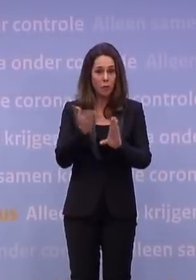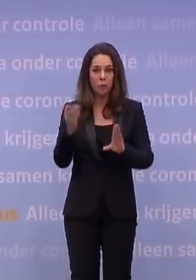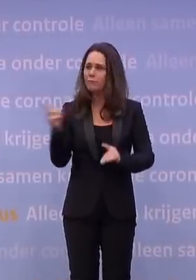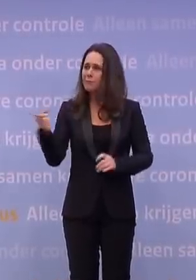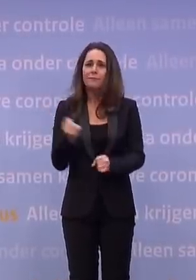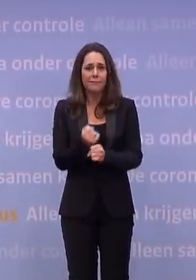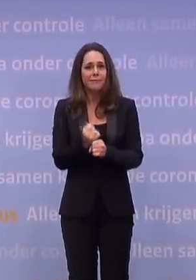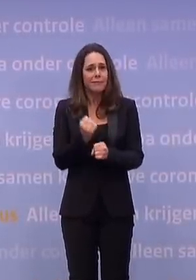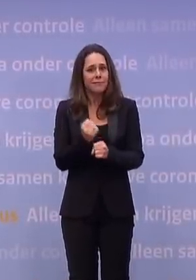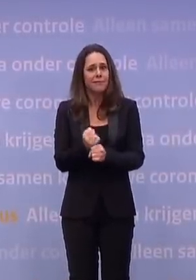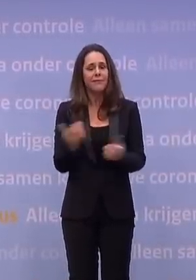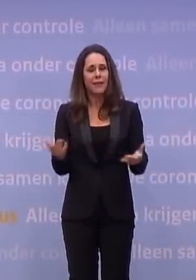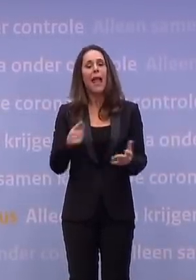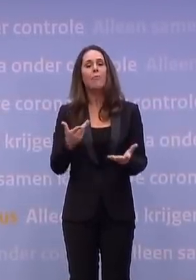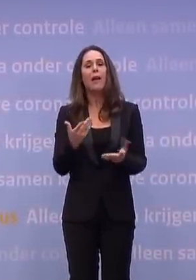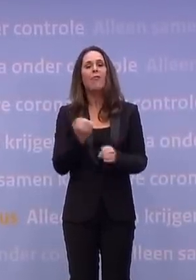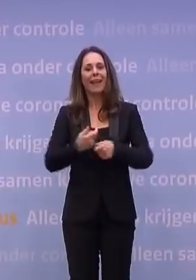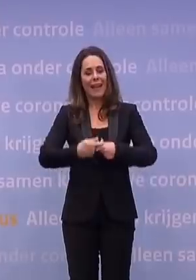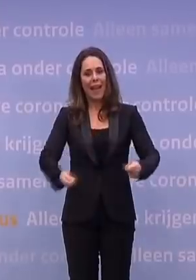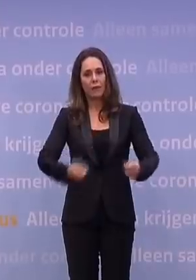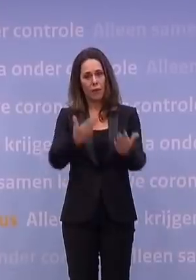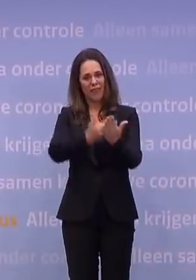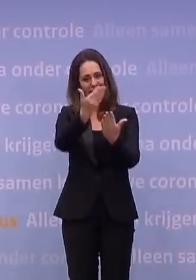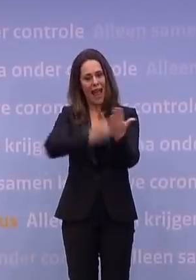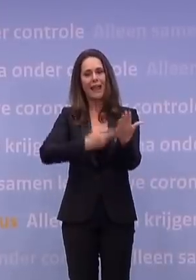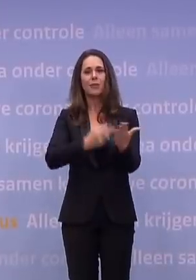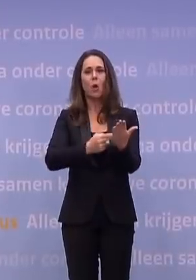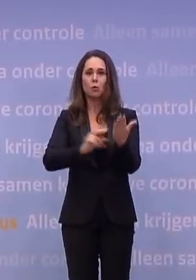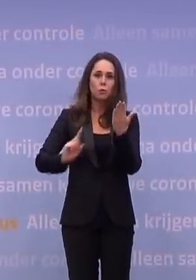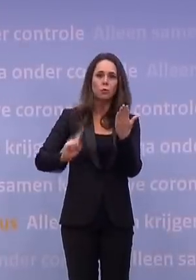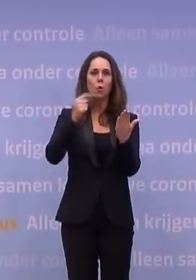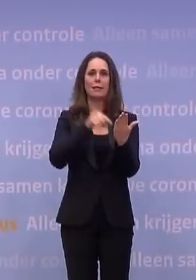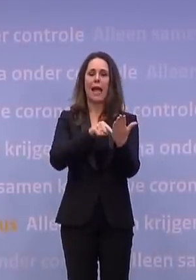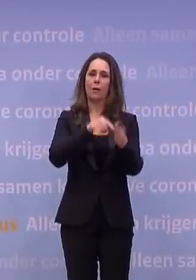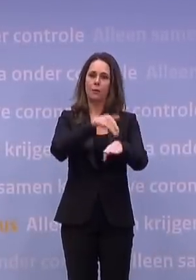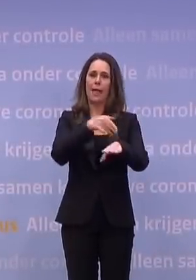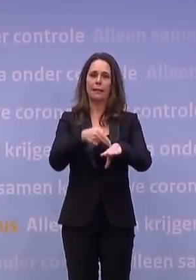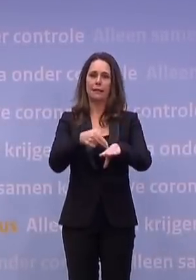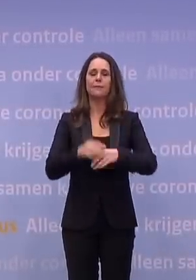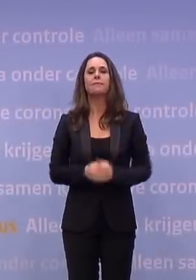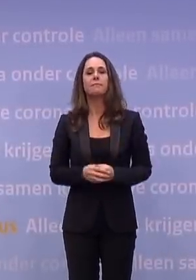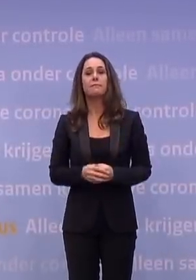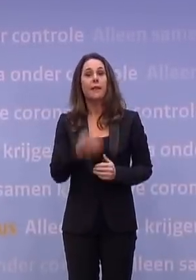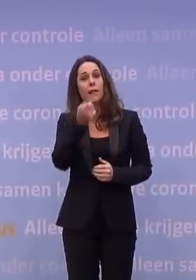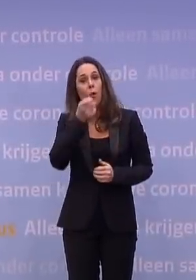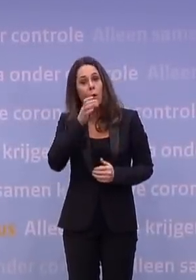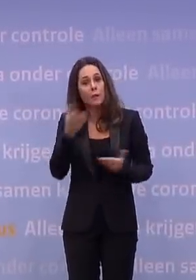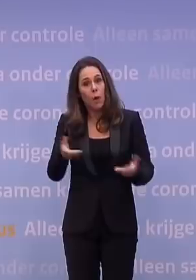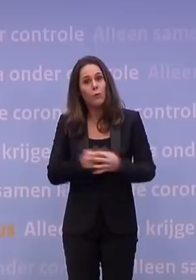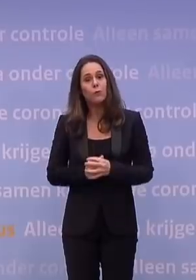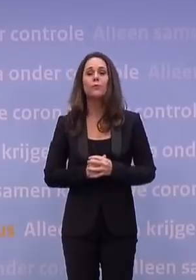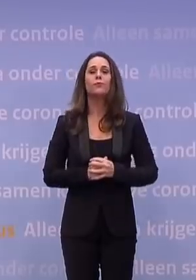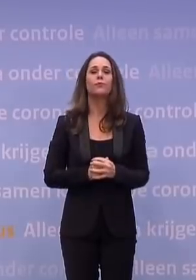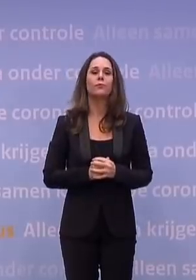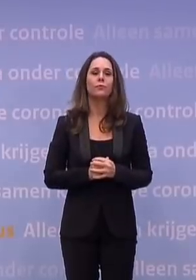werk, dan moet je dus ook een verklaring van je werkgever hebben dat het echt noodzakelijk is dat je op dat soort tijdstippen werkt. Nou, in de horeca is dat zo. Wat